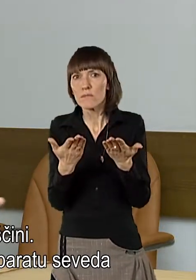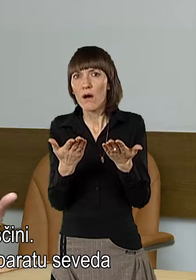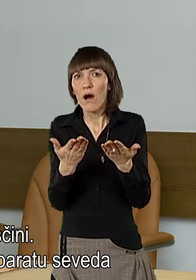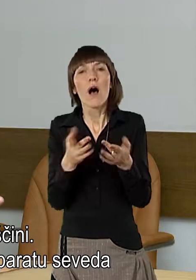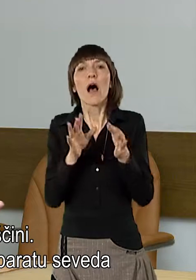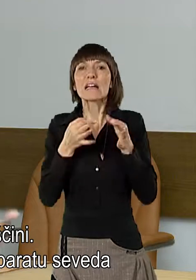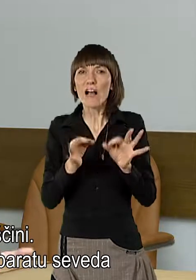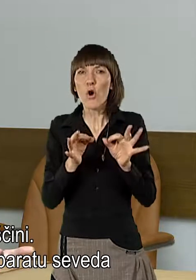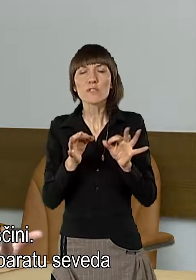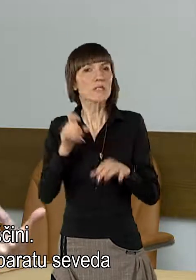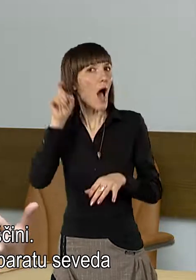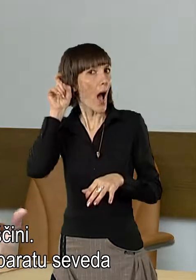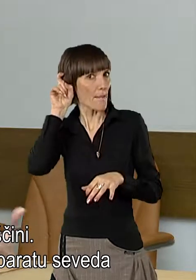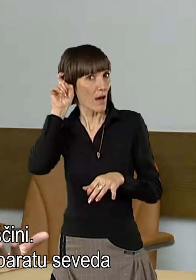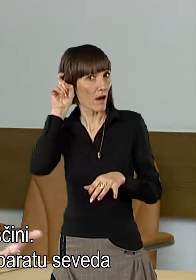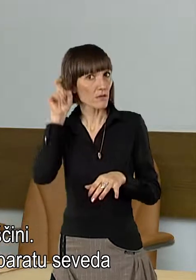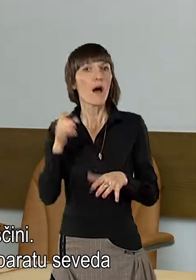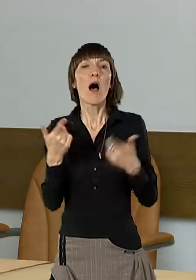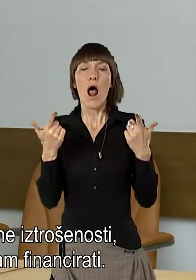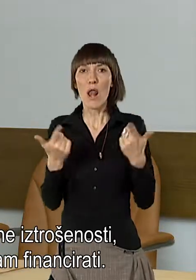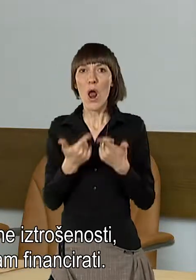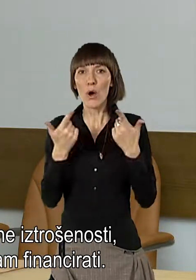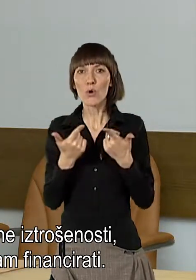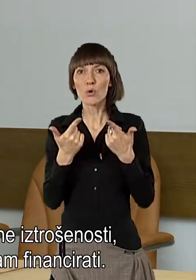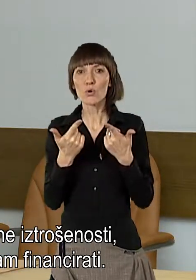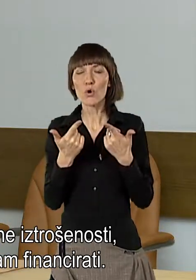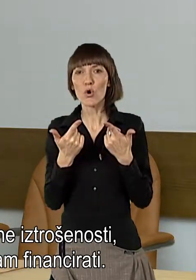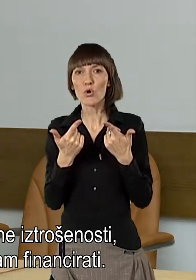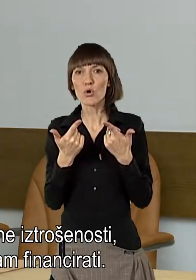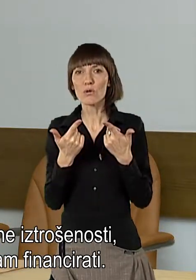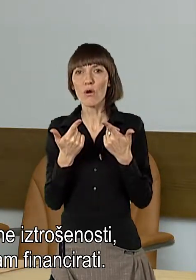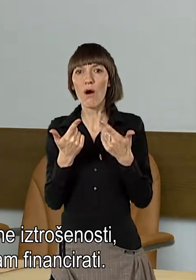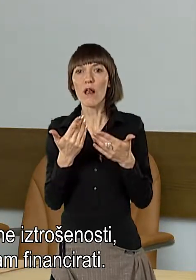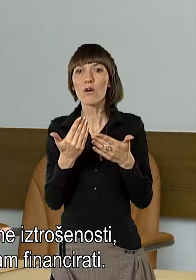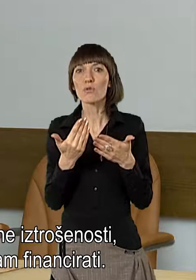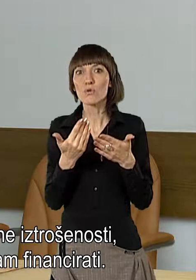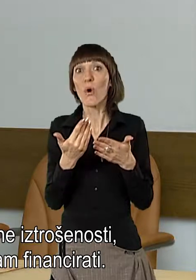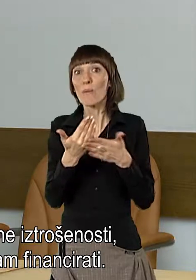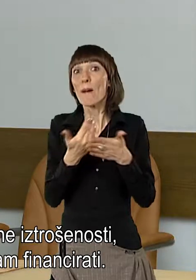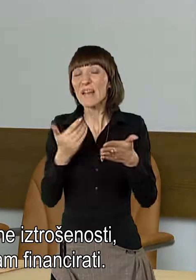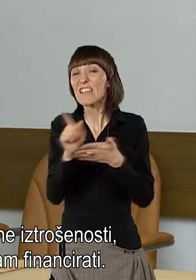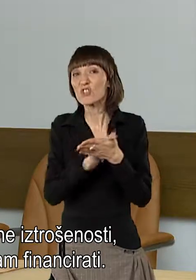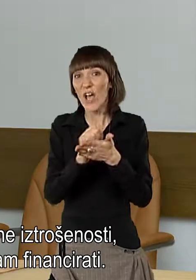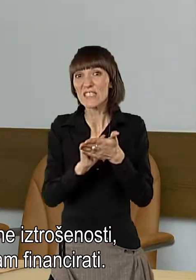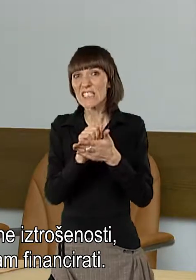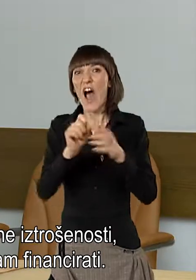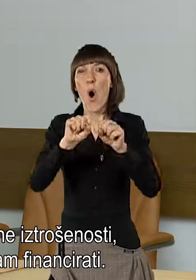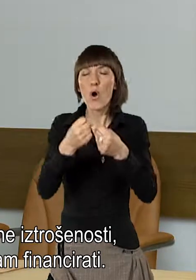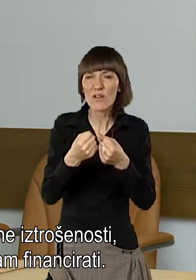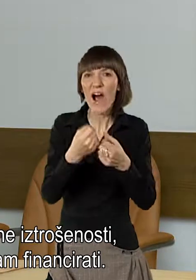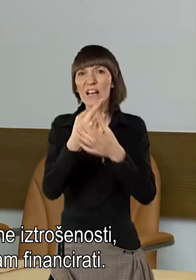klop, kako osnov slušnem aparatu, seveda lahko pride do prečasne istrušenosti,